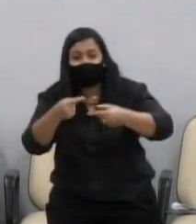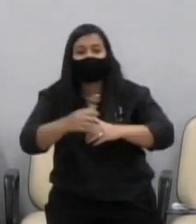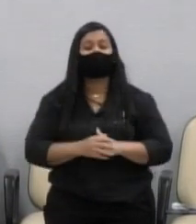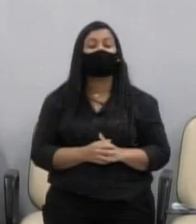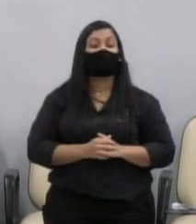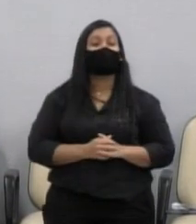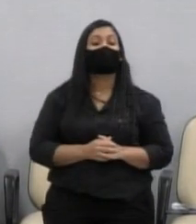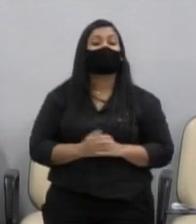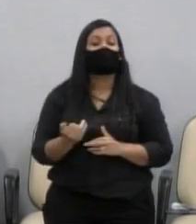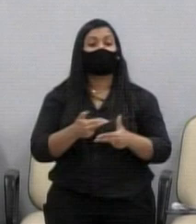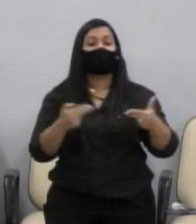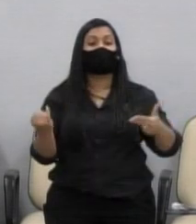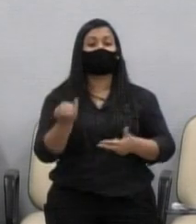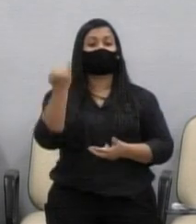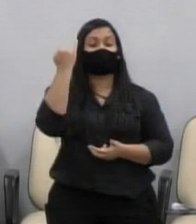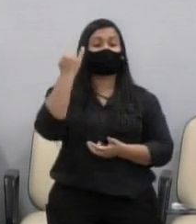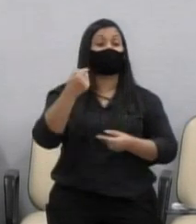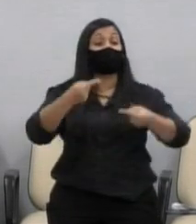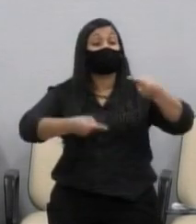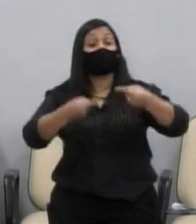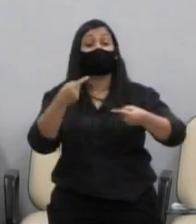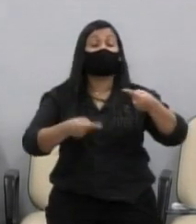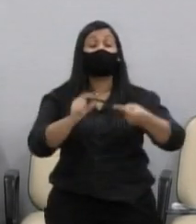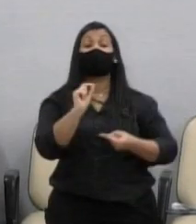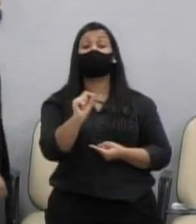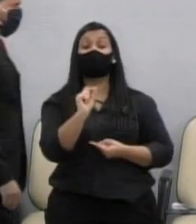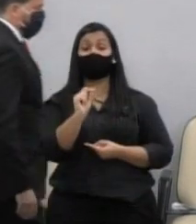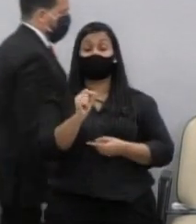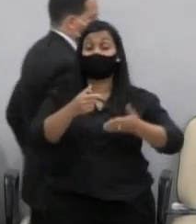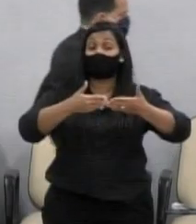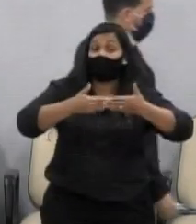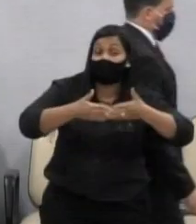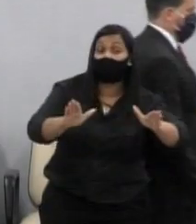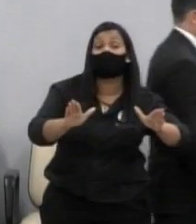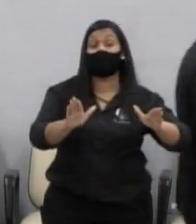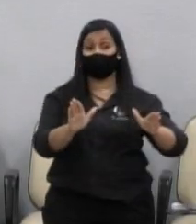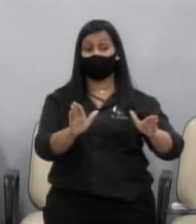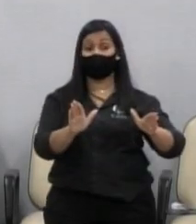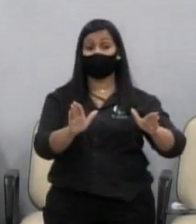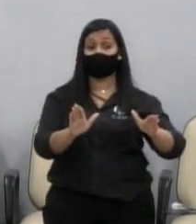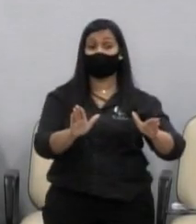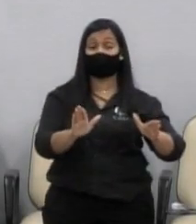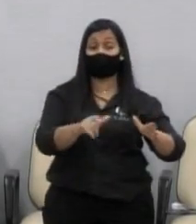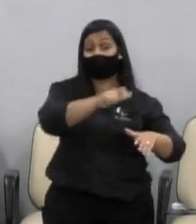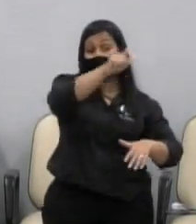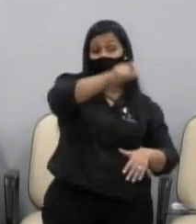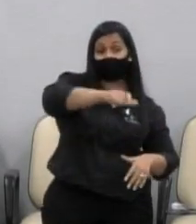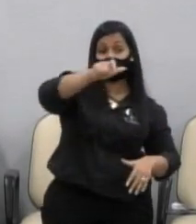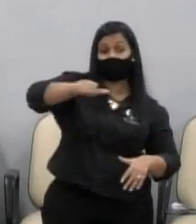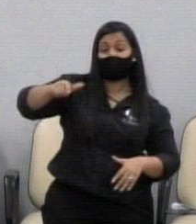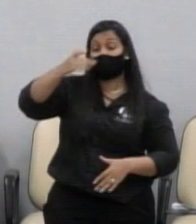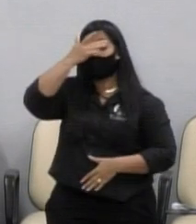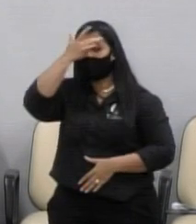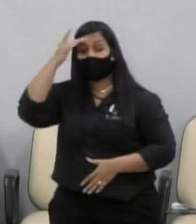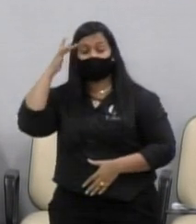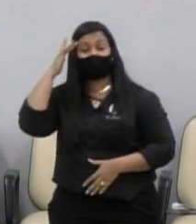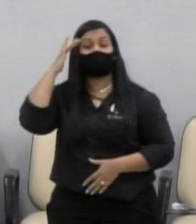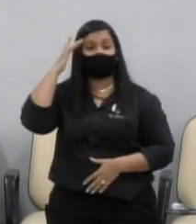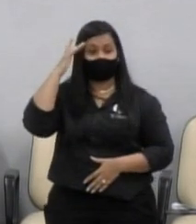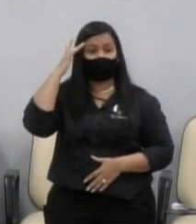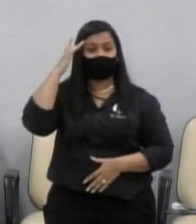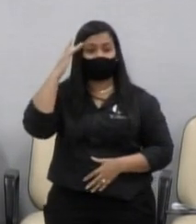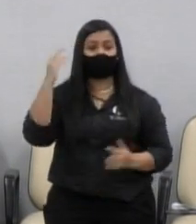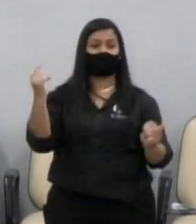encerrando, discutindo a abertura para as pessoas transitarem no calçadão,